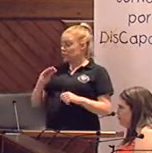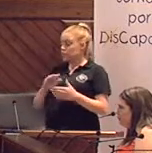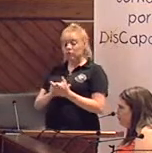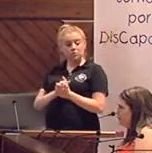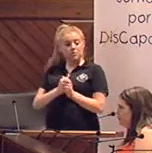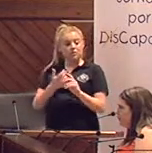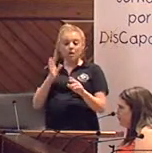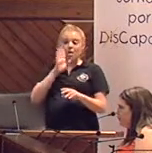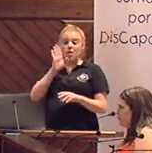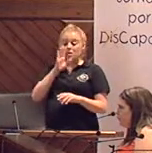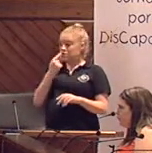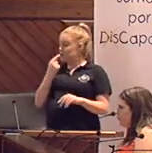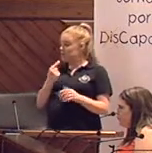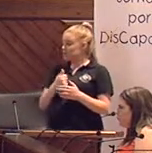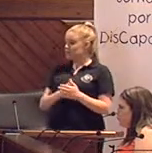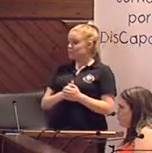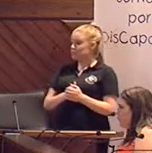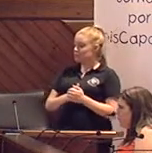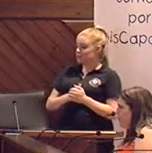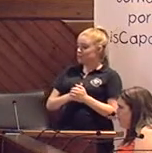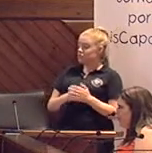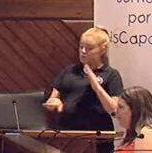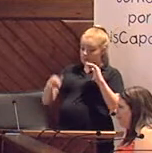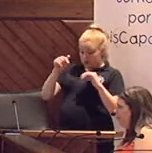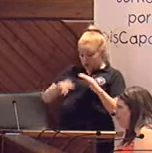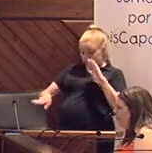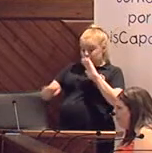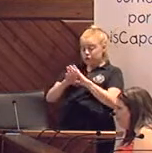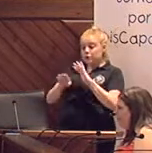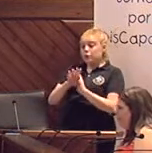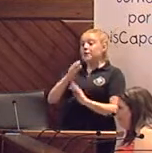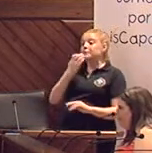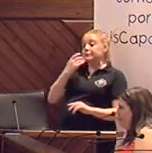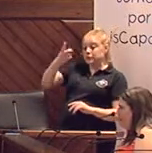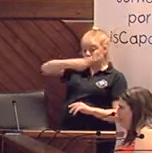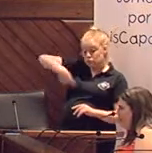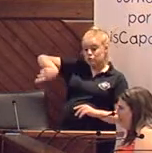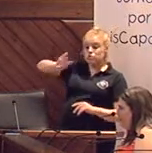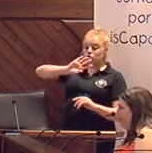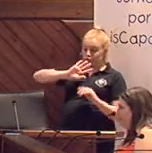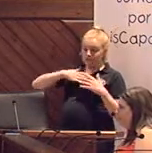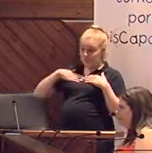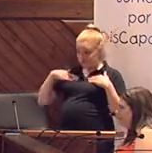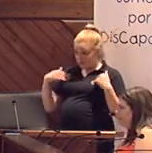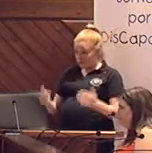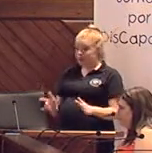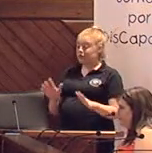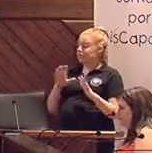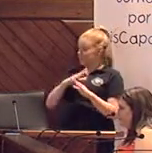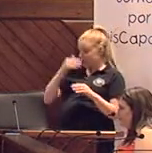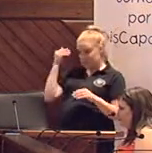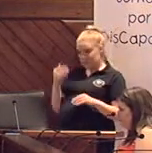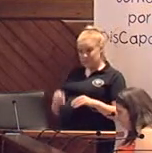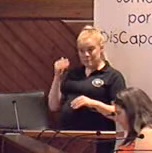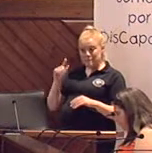decíamos antes, esto seguirá para adelante si vosotros estáis dispuestos a que siga. Y, por supuesto, lo más